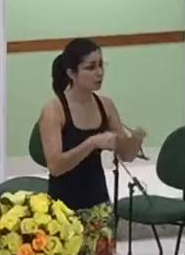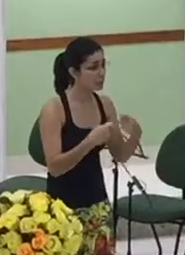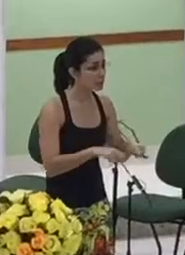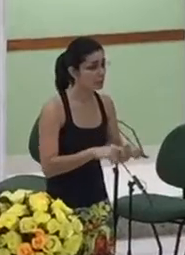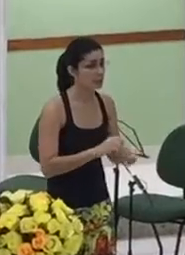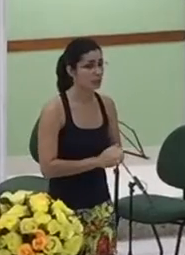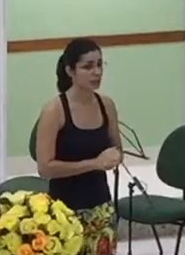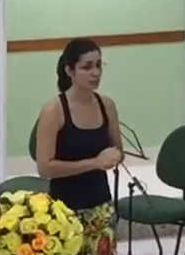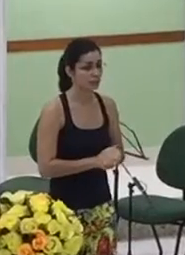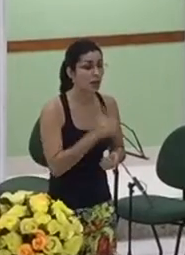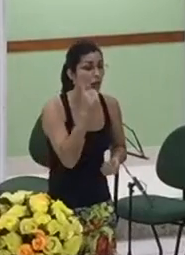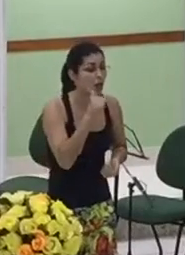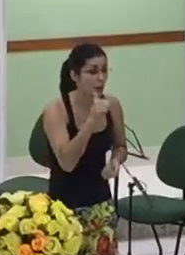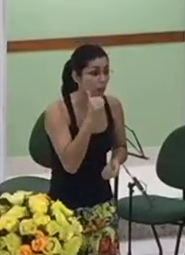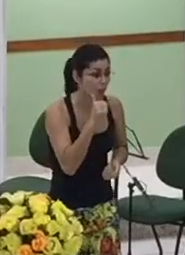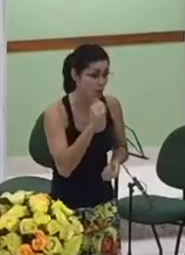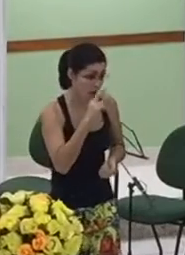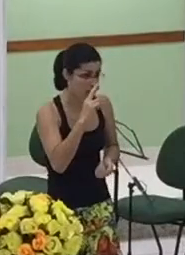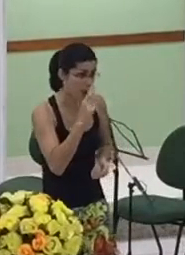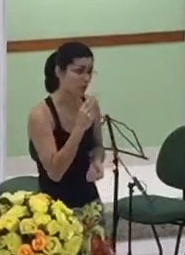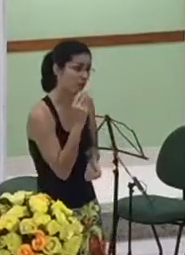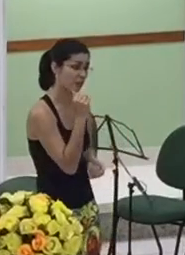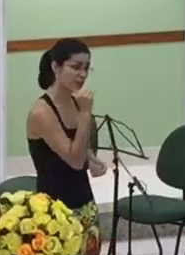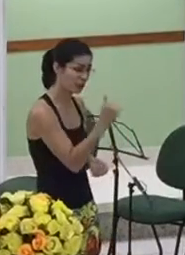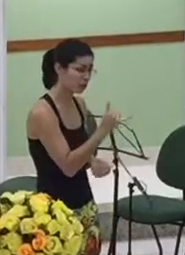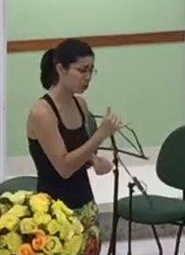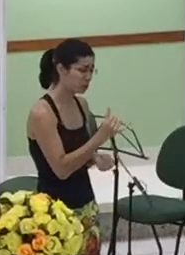pai e que me darão um sinal certo